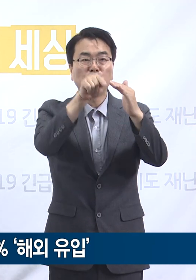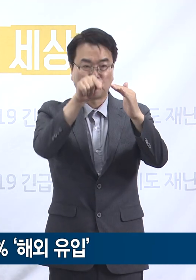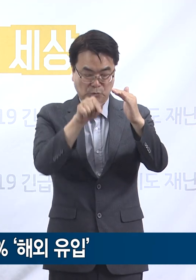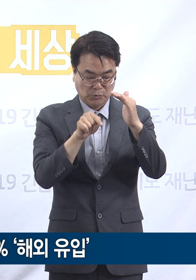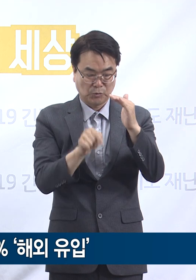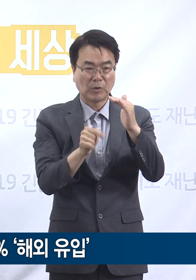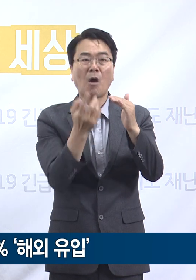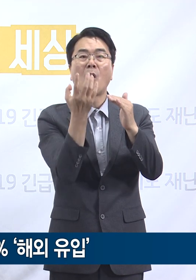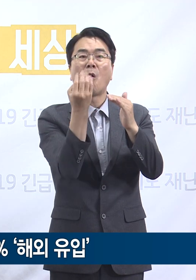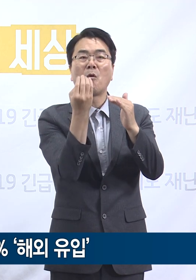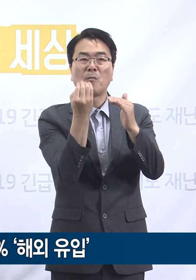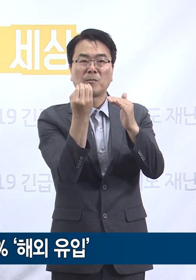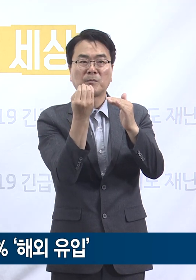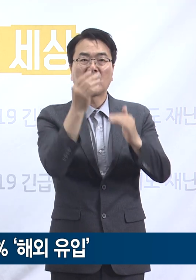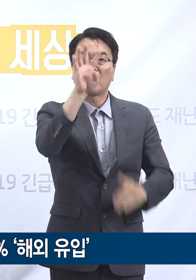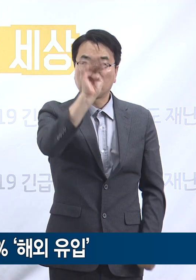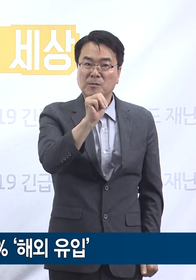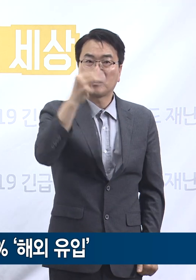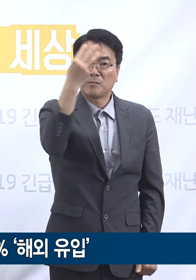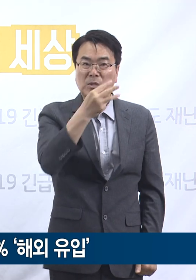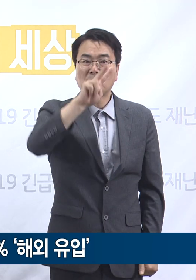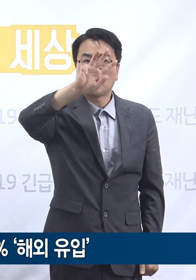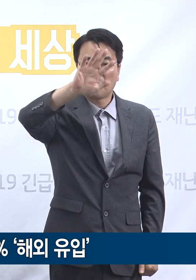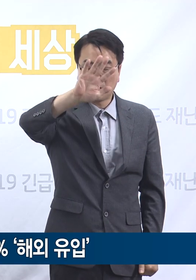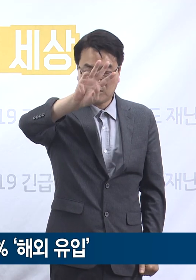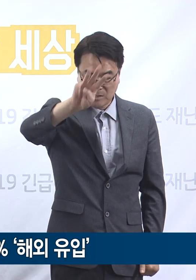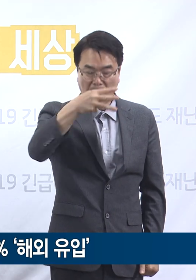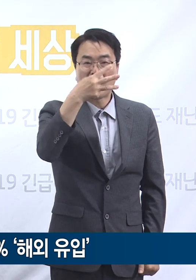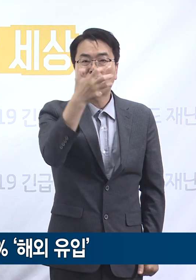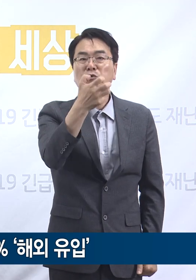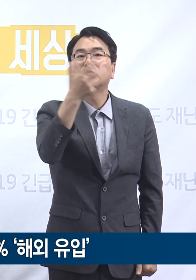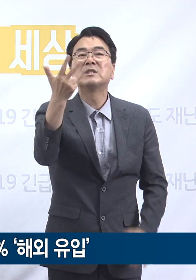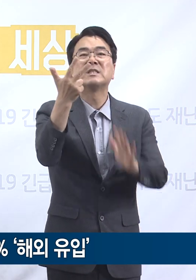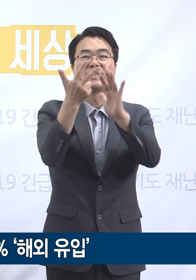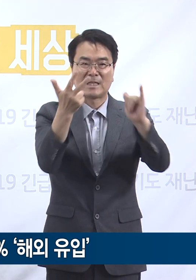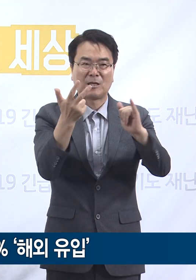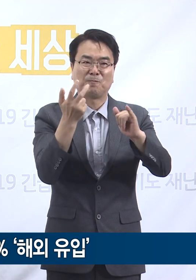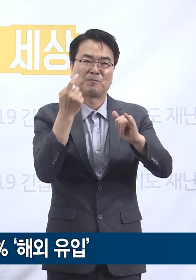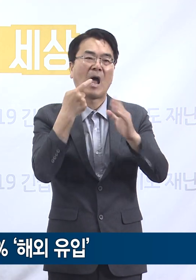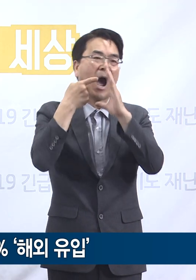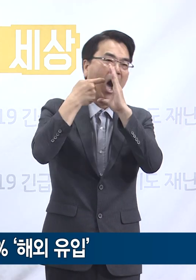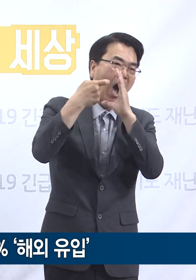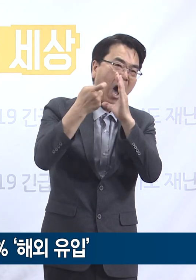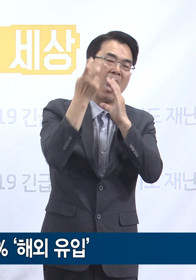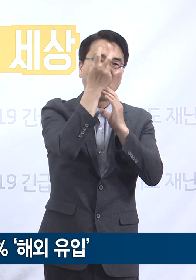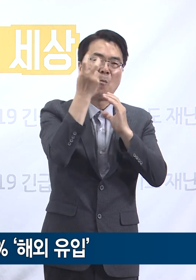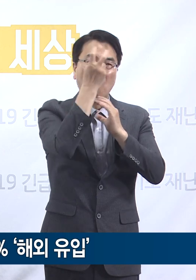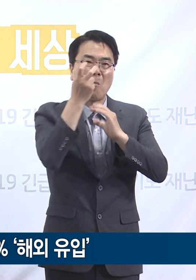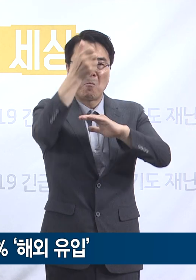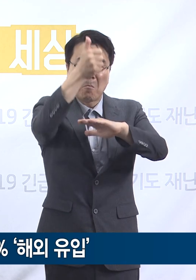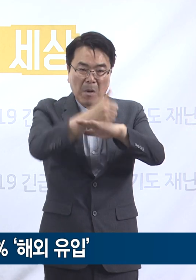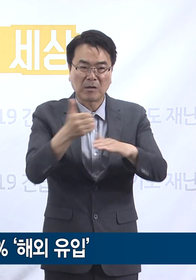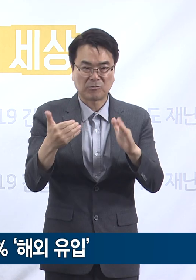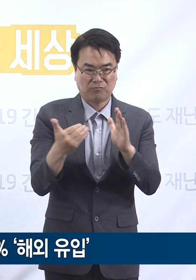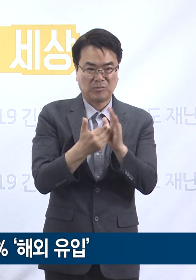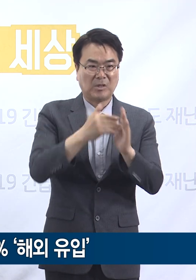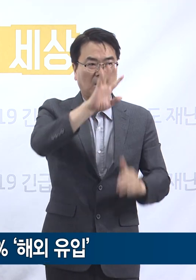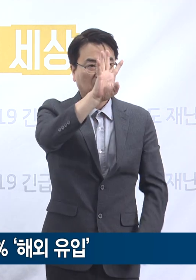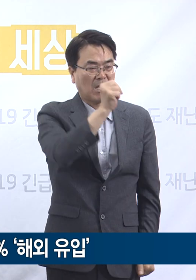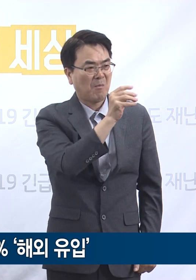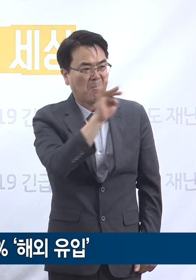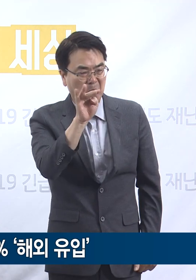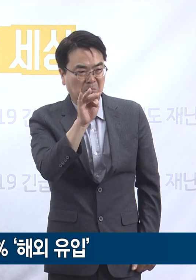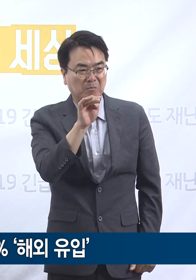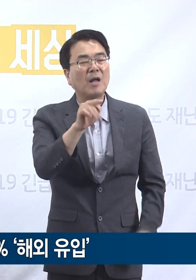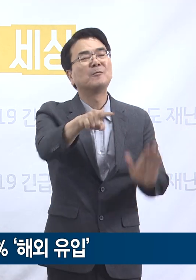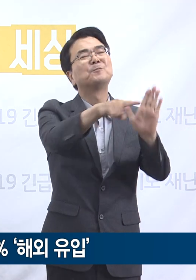79%인 43,397명에 대해 진단검사를 실시하여 4만 2,873명이 음성